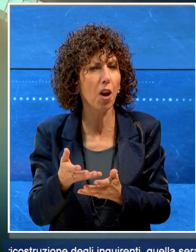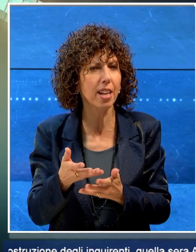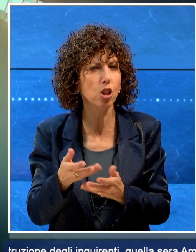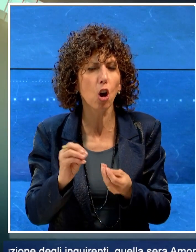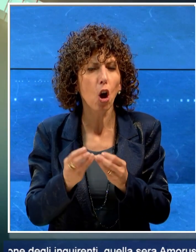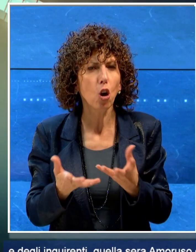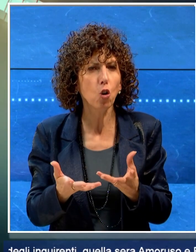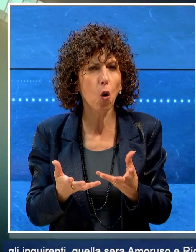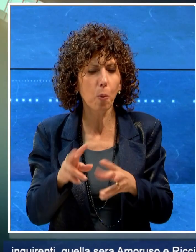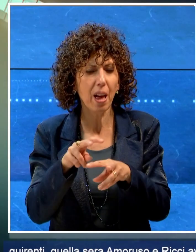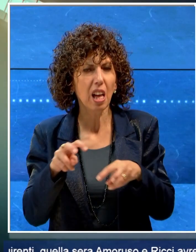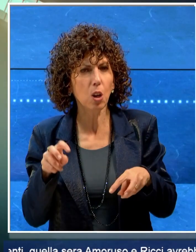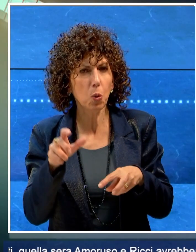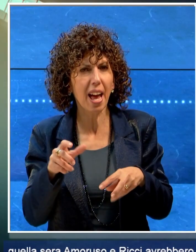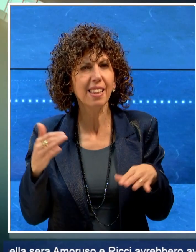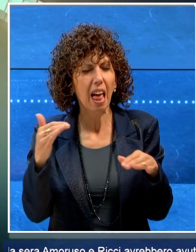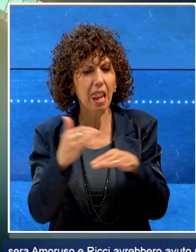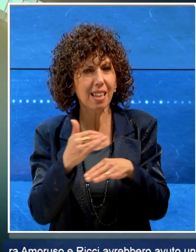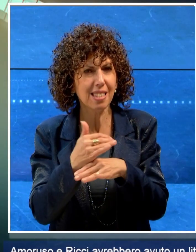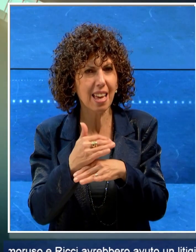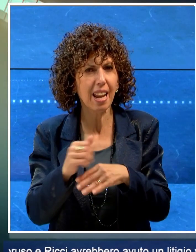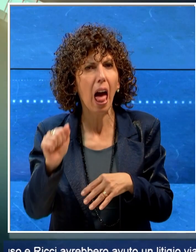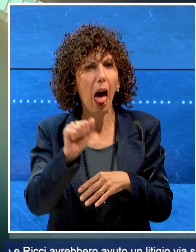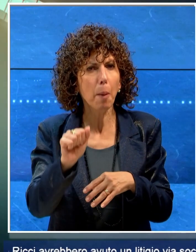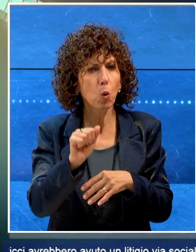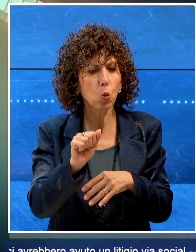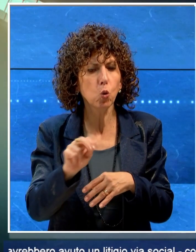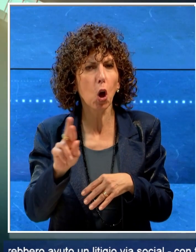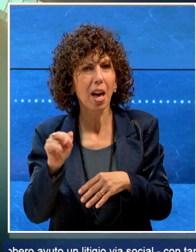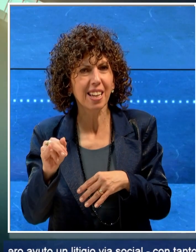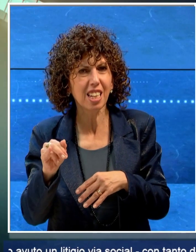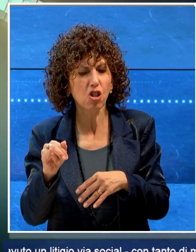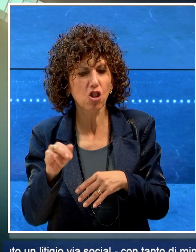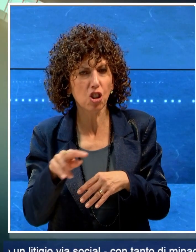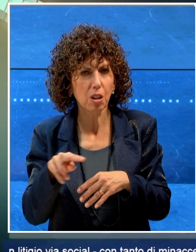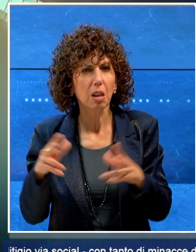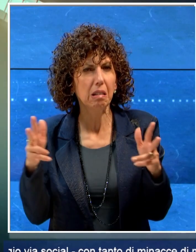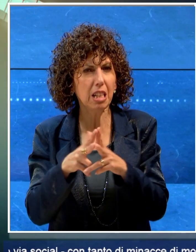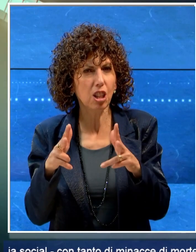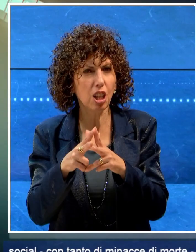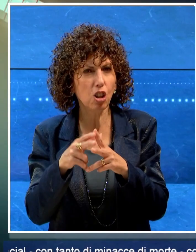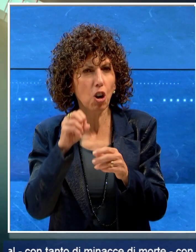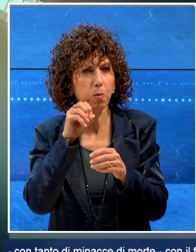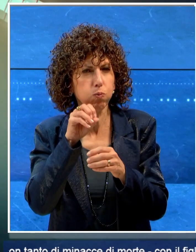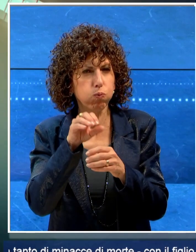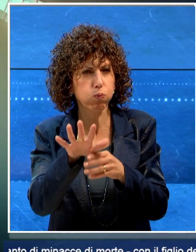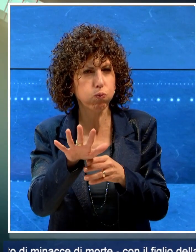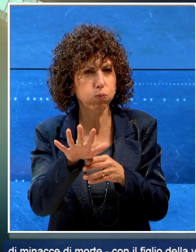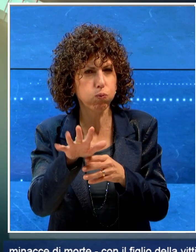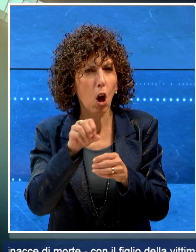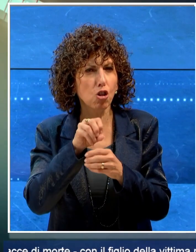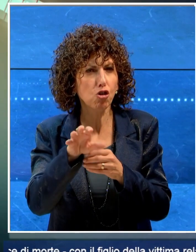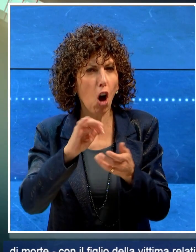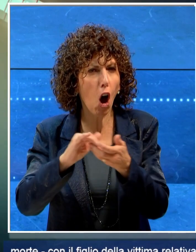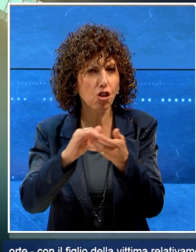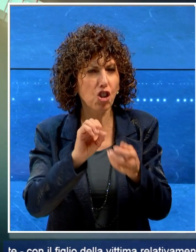ricostruzione degli inquirenti, quella sera Amoruso e Ricci avrebbero avuto un litigio via social con tanto di minacce